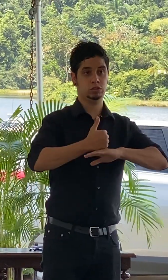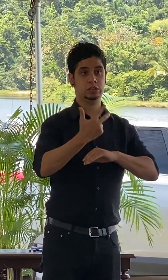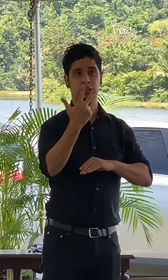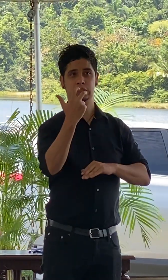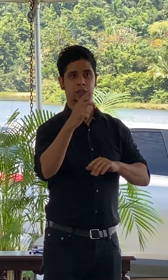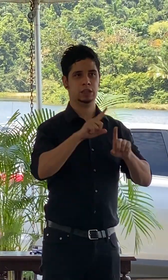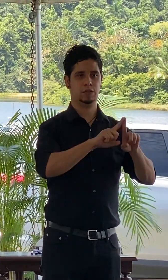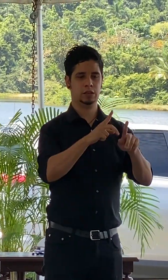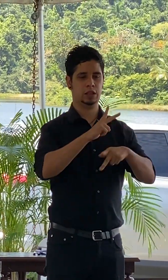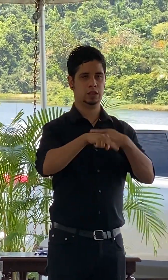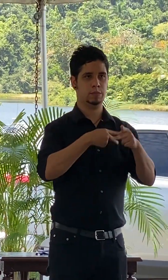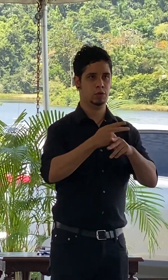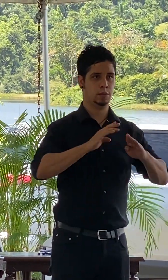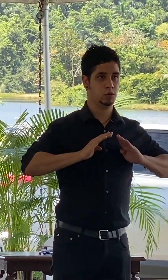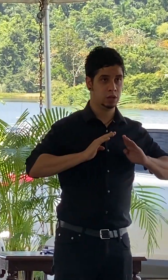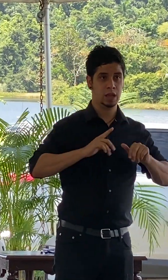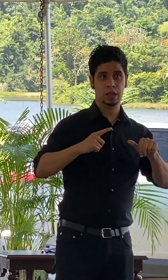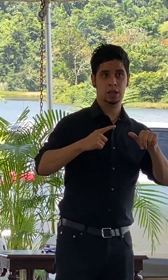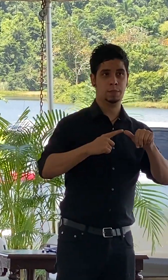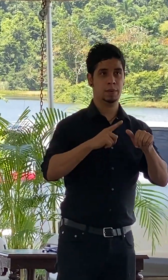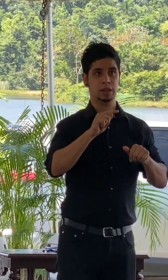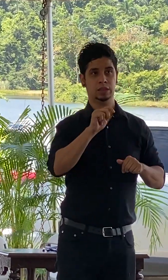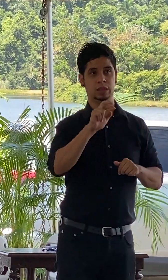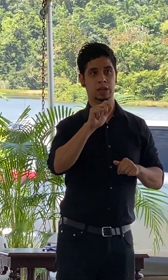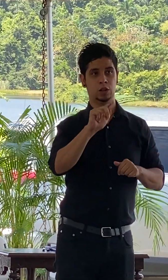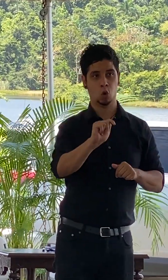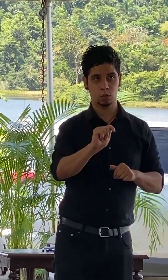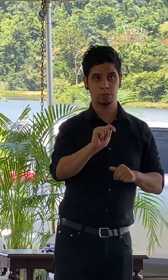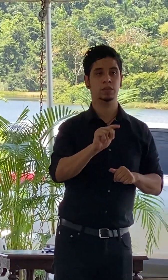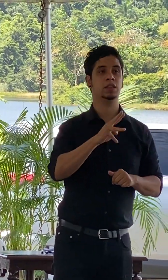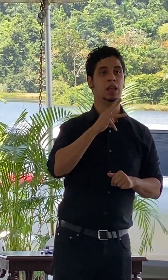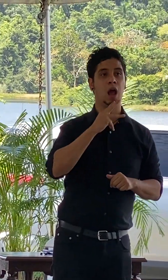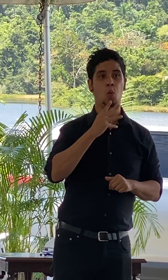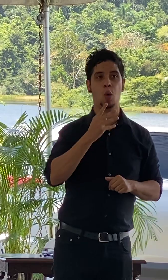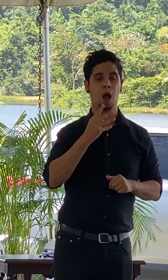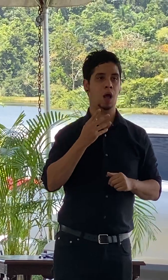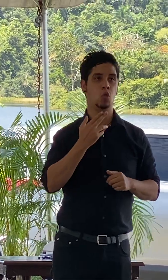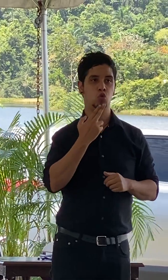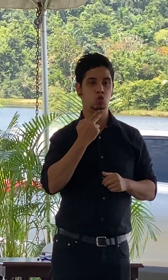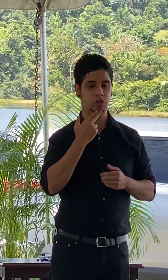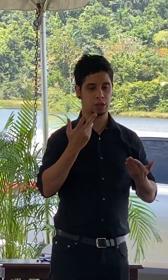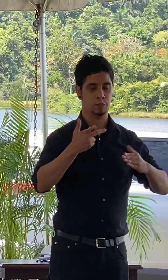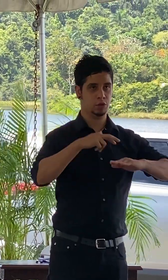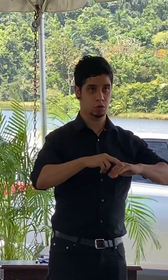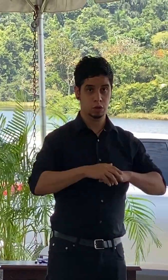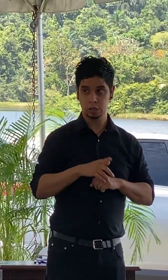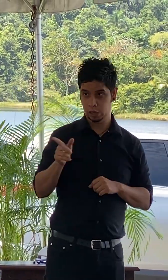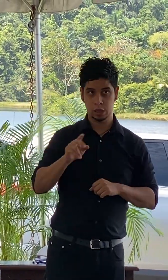y entre ellos el primer triatlón de agua dulce en puerto rico y donde participó